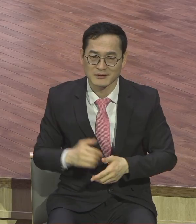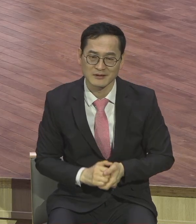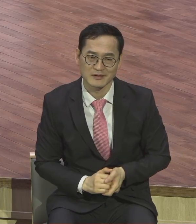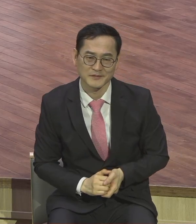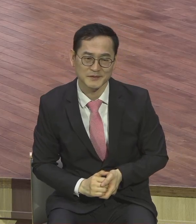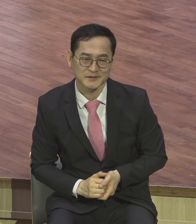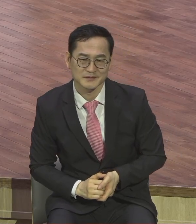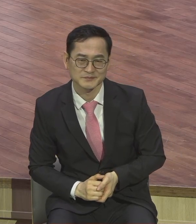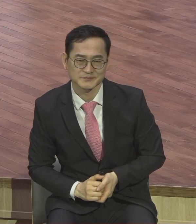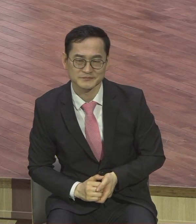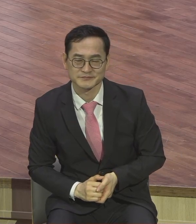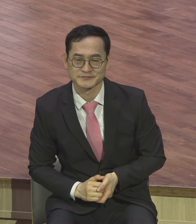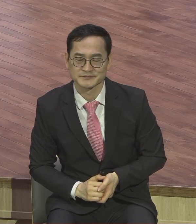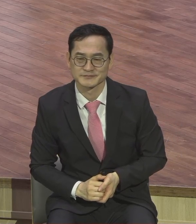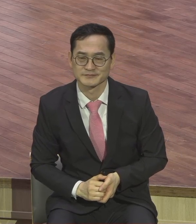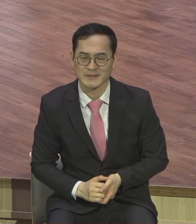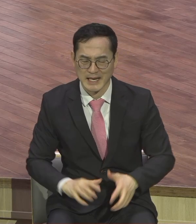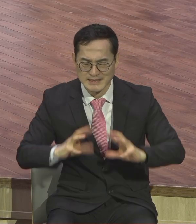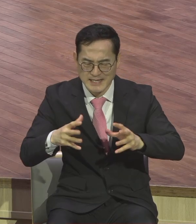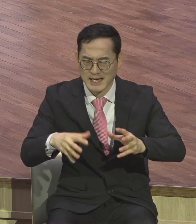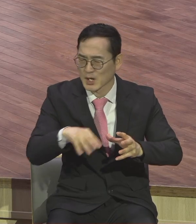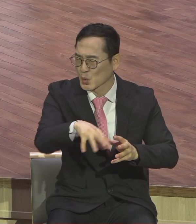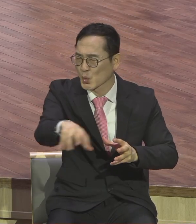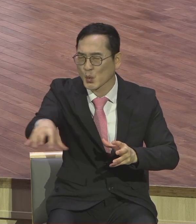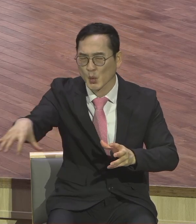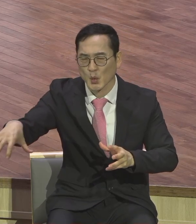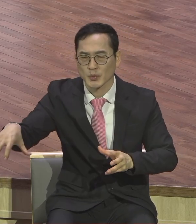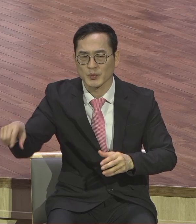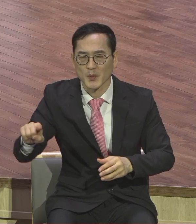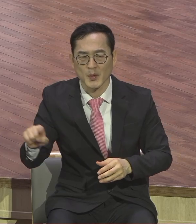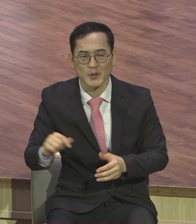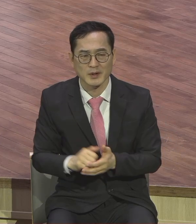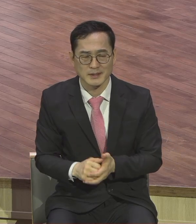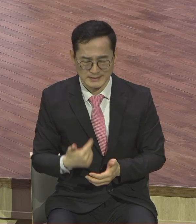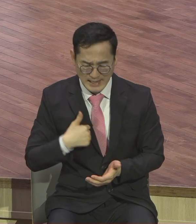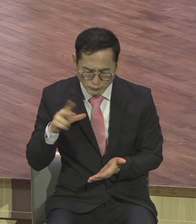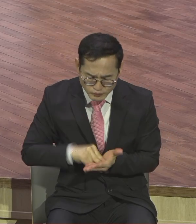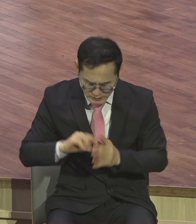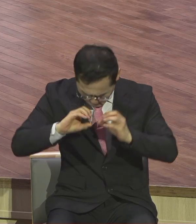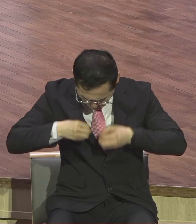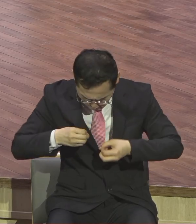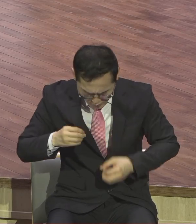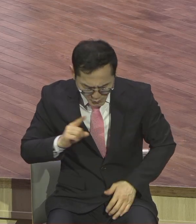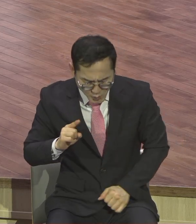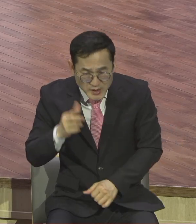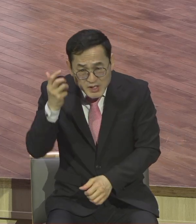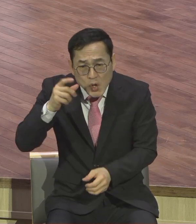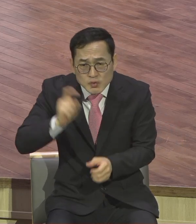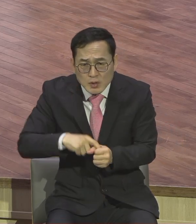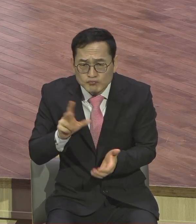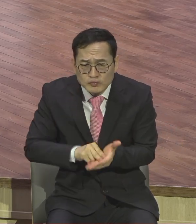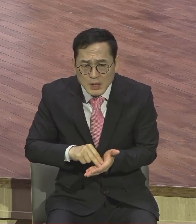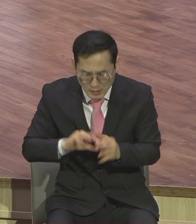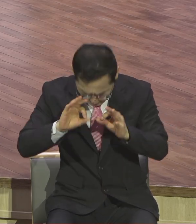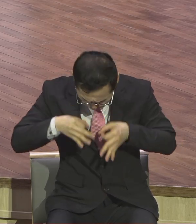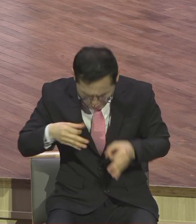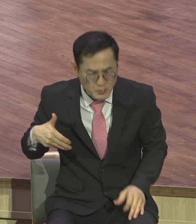영혼들이 너무나 많아요 자신들이 가지고 있는 근원적인 문제가 무엇인지 그 해결책이 무엇인지 전혀 알지 못합니다